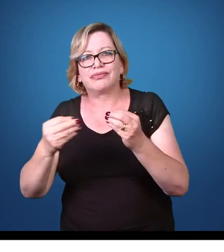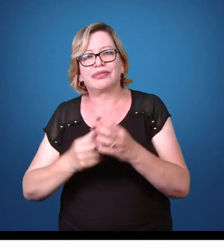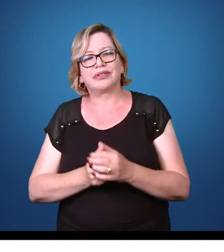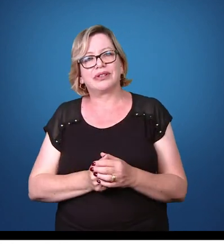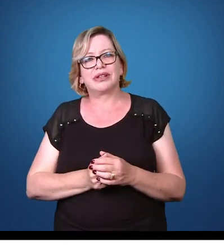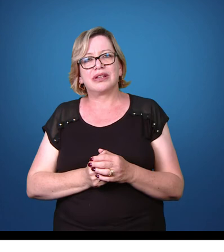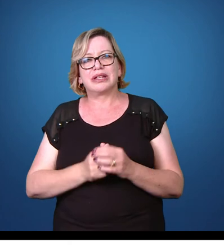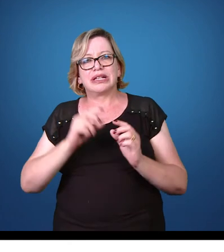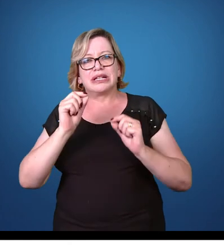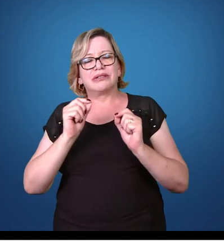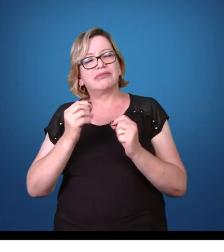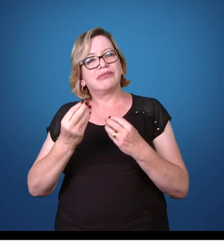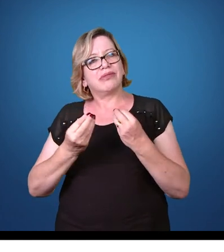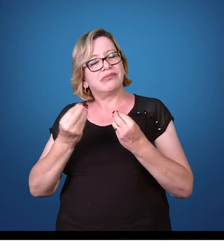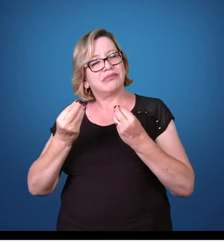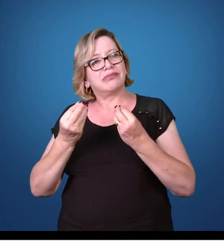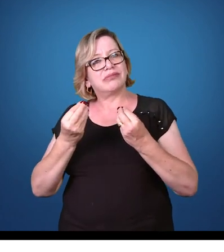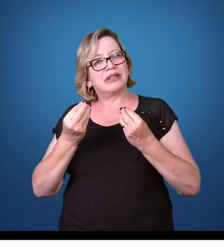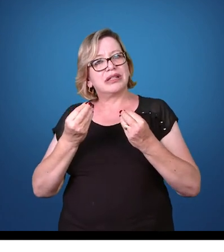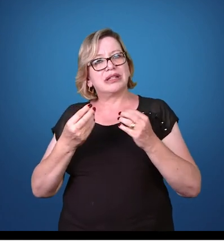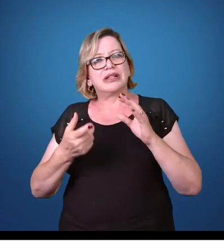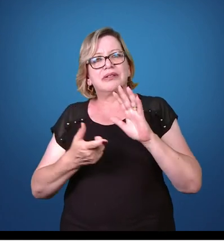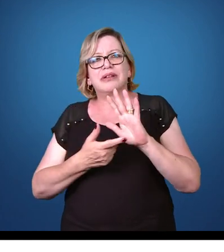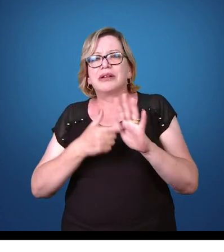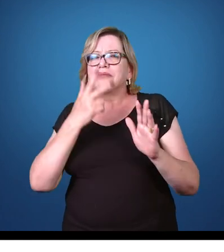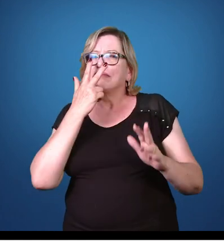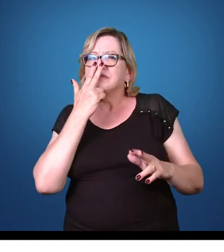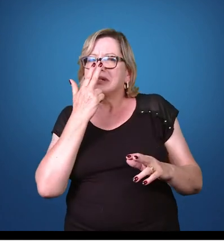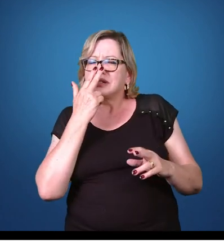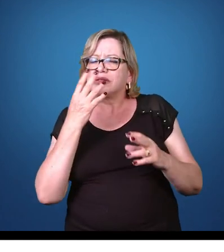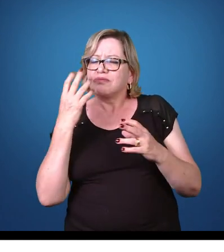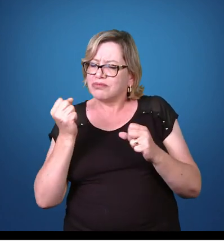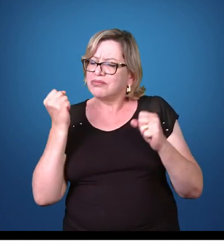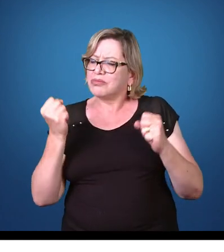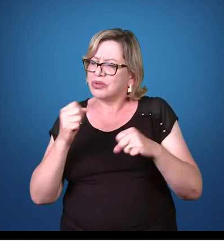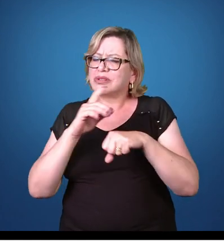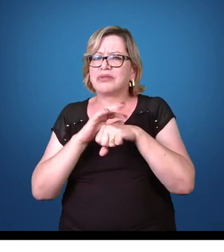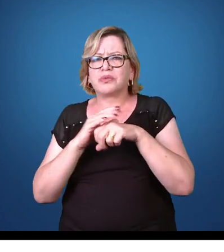é uma forma que ela aparentemente pode ser curada.